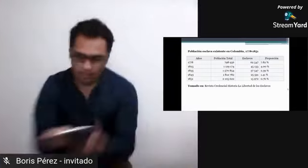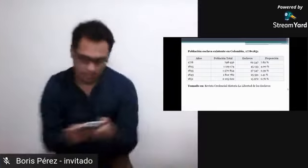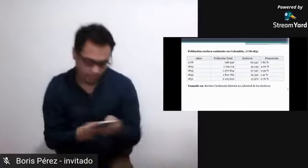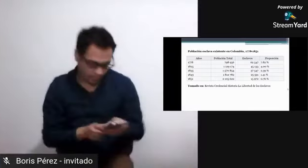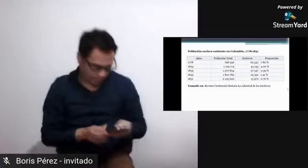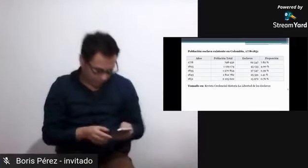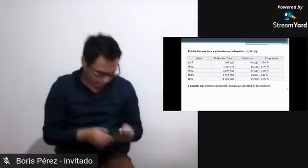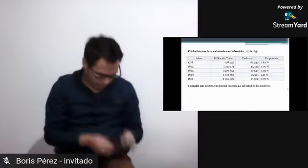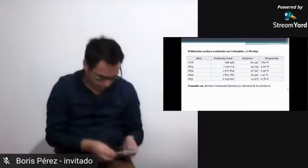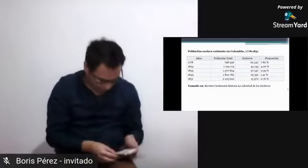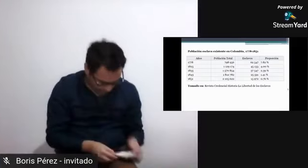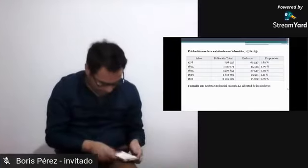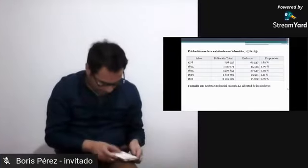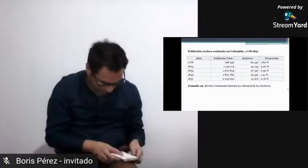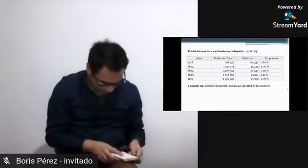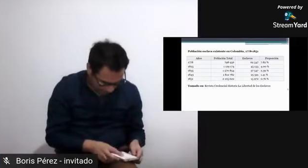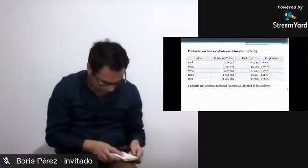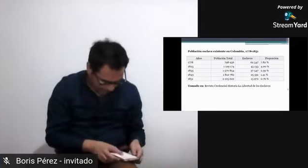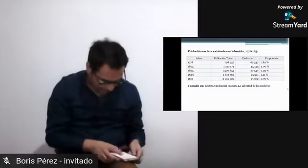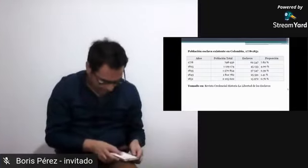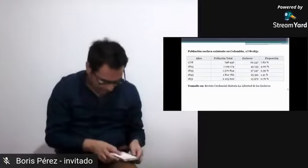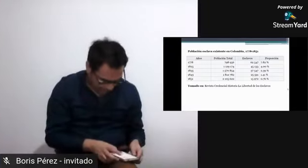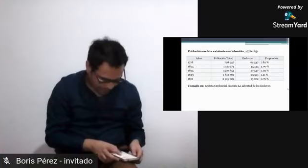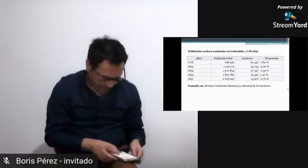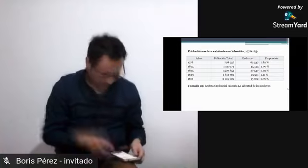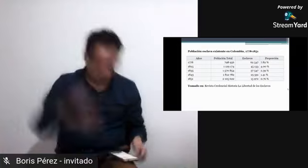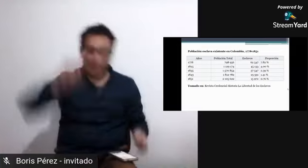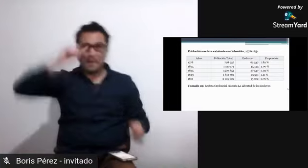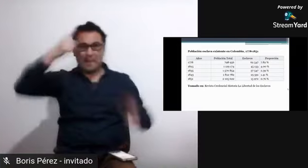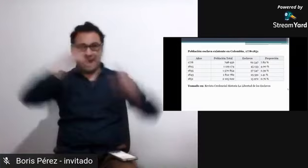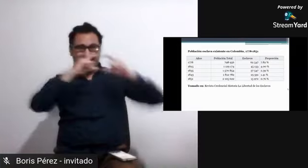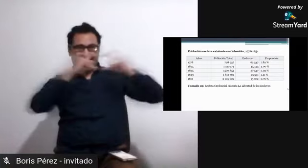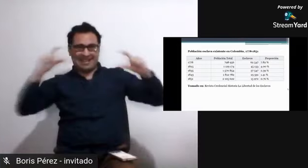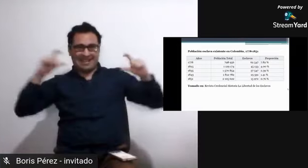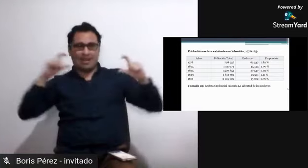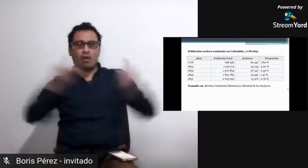se dan en Colombia. Entonces, permítame un momentico, por favor.